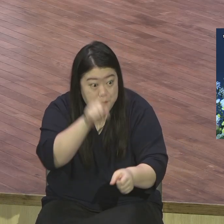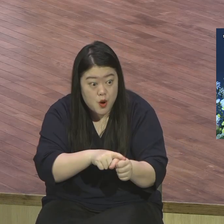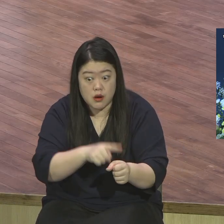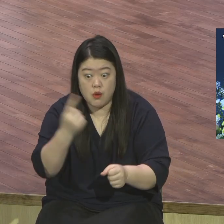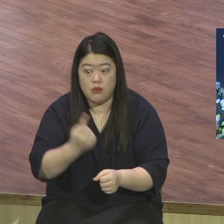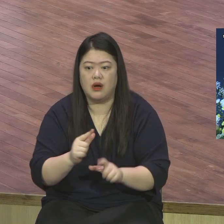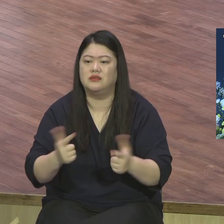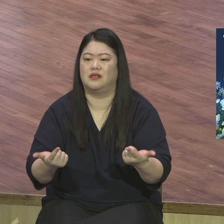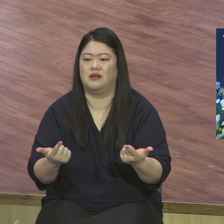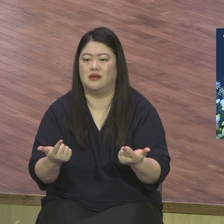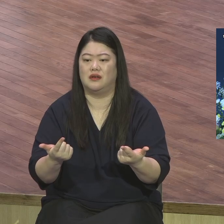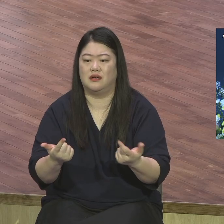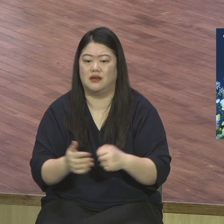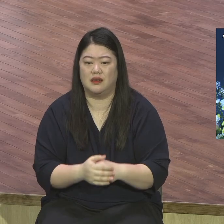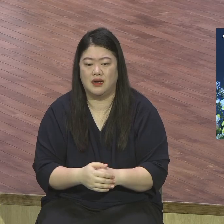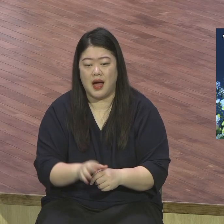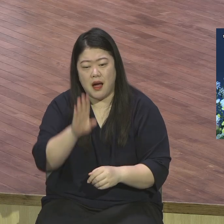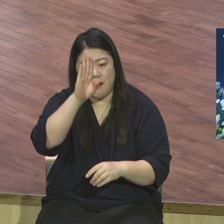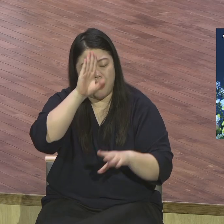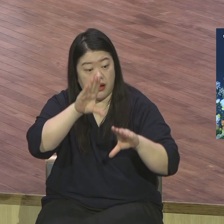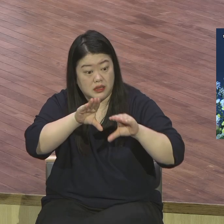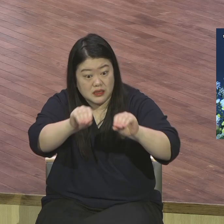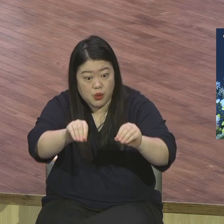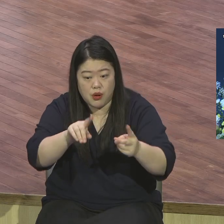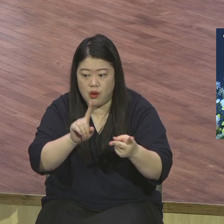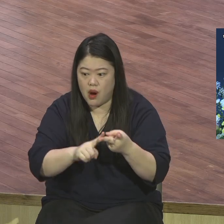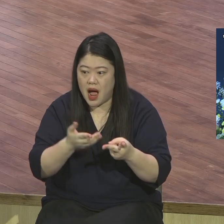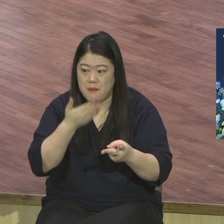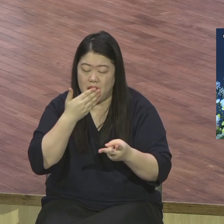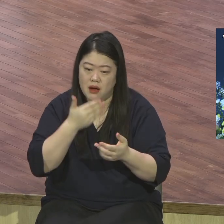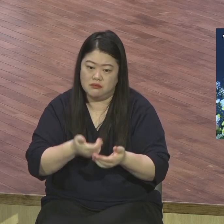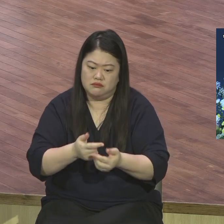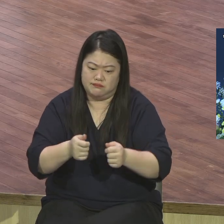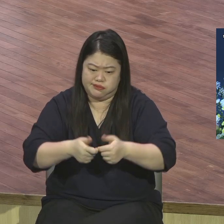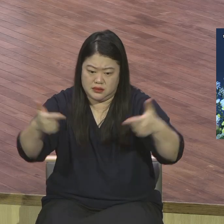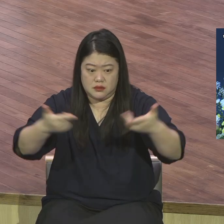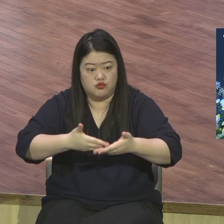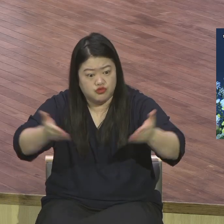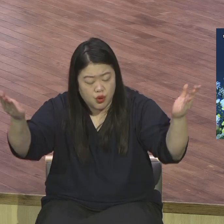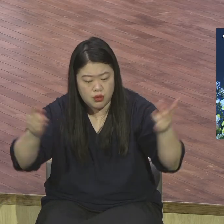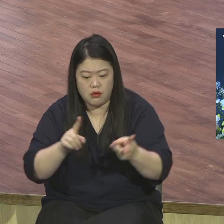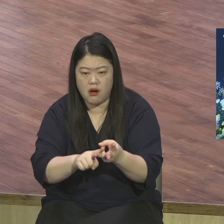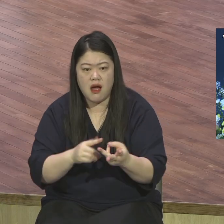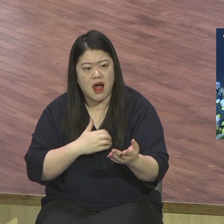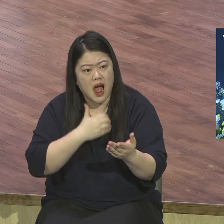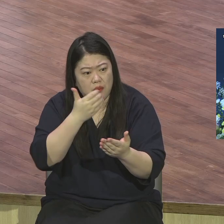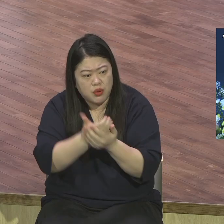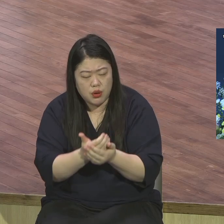살려내고 문등병자 한방에 그냥 10명씩 다 치유하는 전부 다 감동받았는데 이거 서론이라고